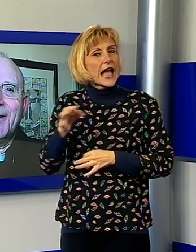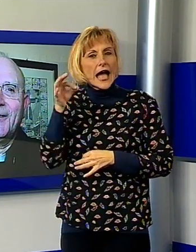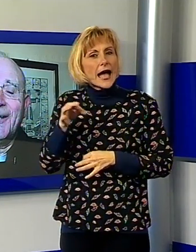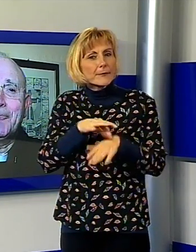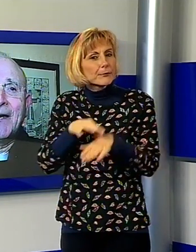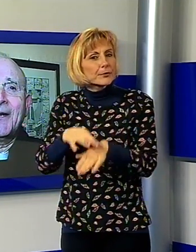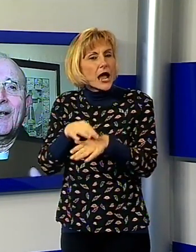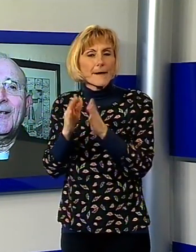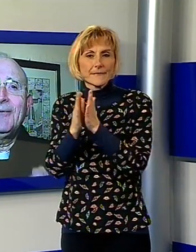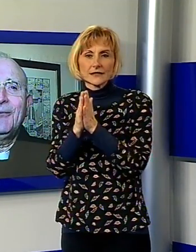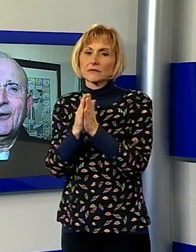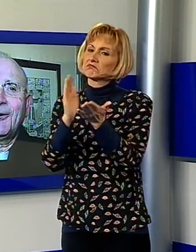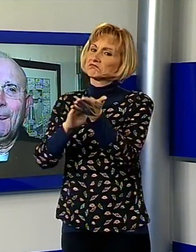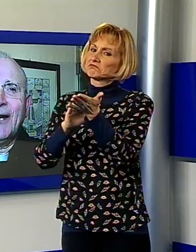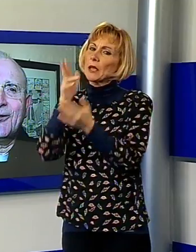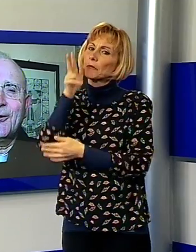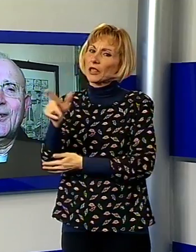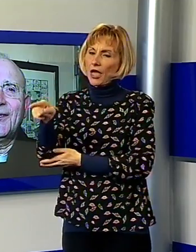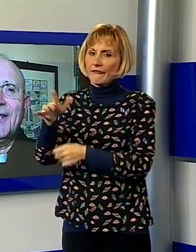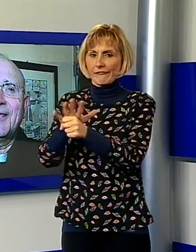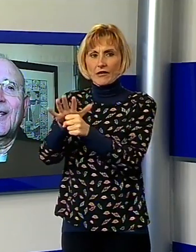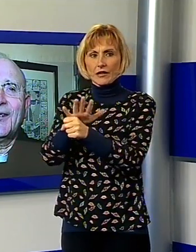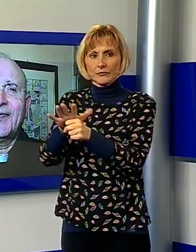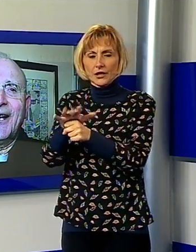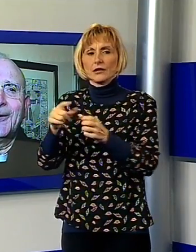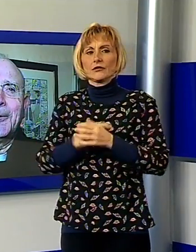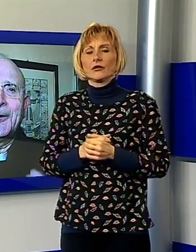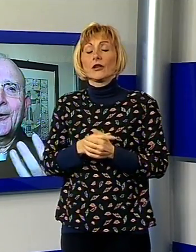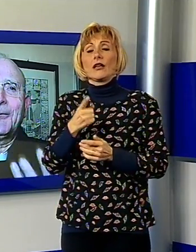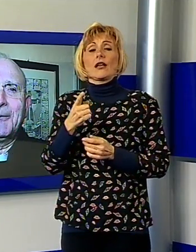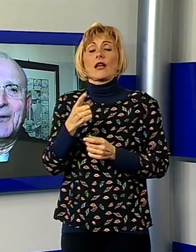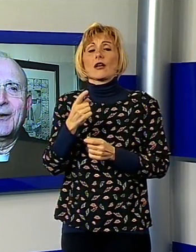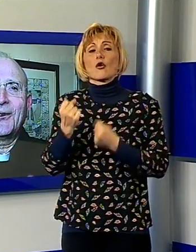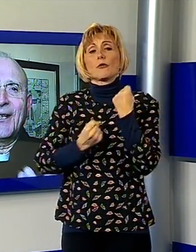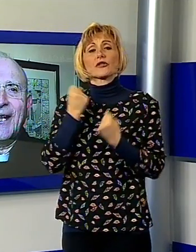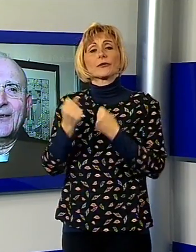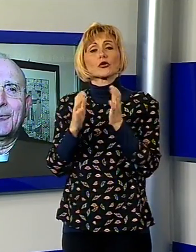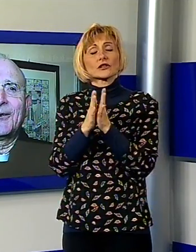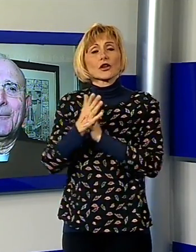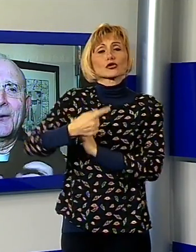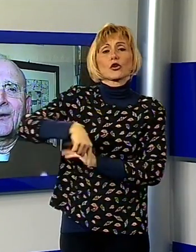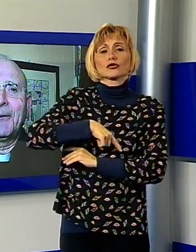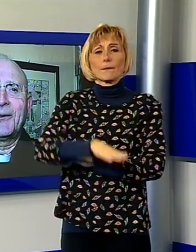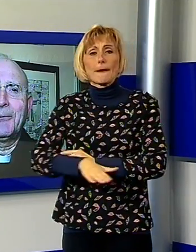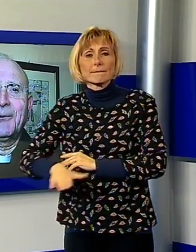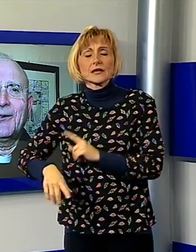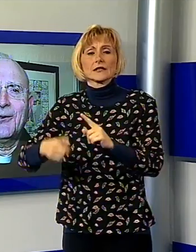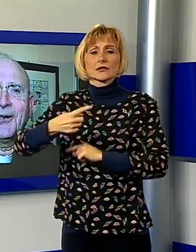messa e da lì l'invito che faccio i segni del cristiano, i nostri bambini, i nostri ragazzi, pensiamo ai presenti di questi giorni,